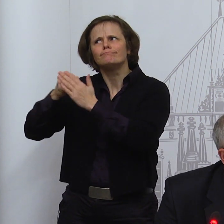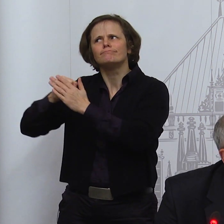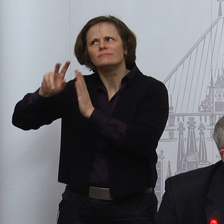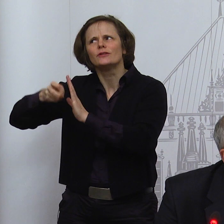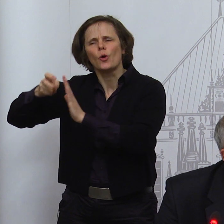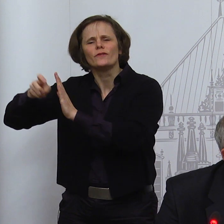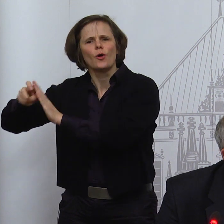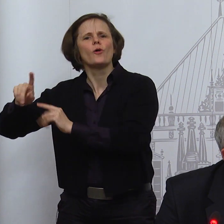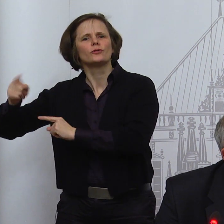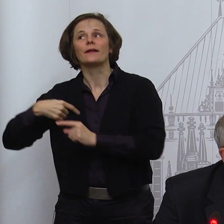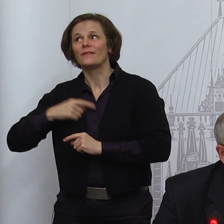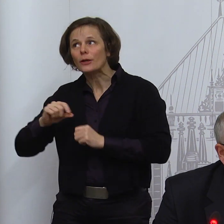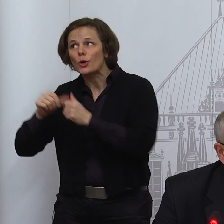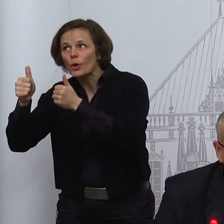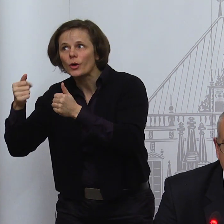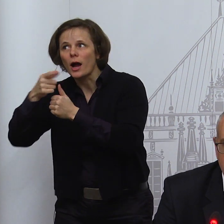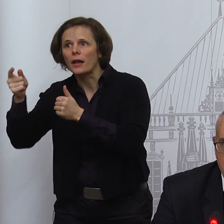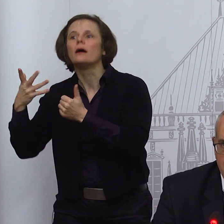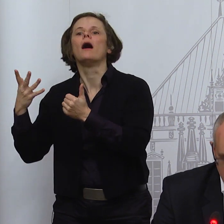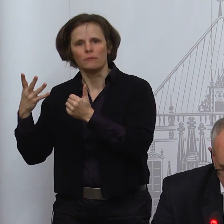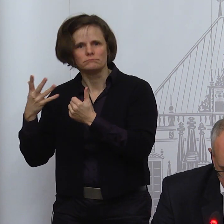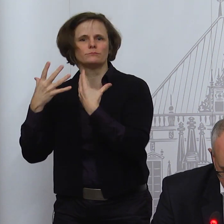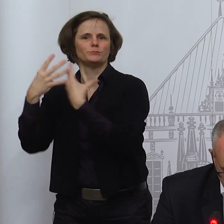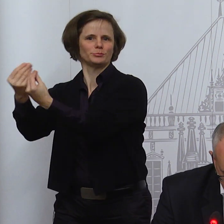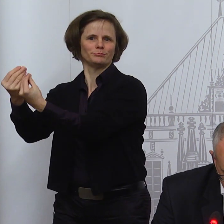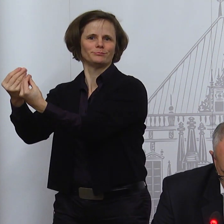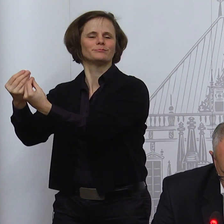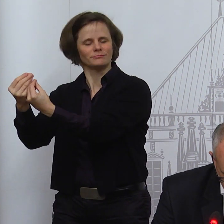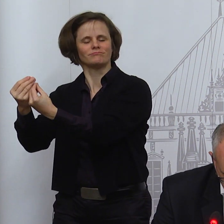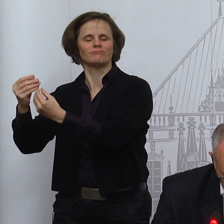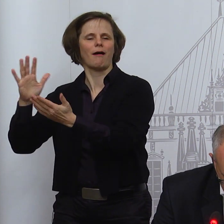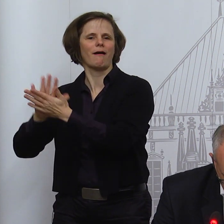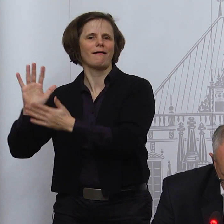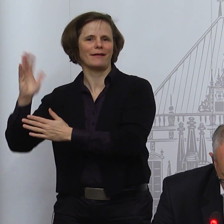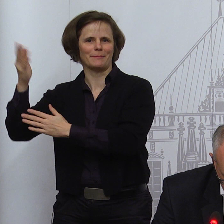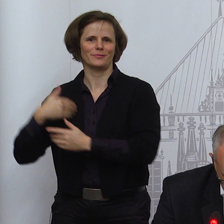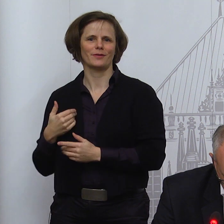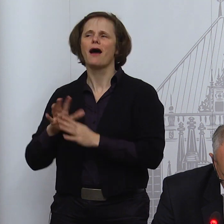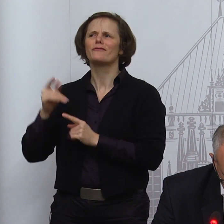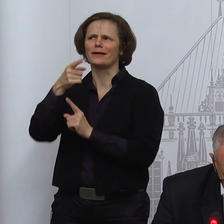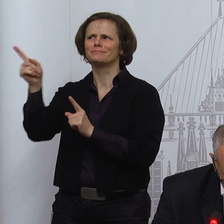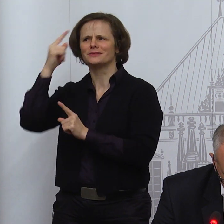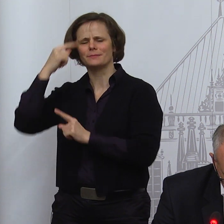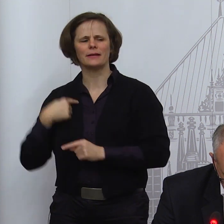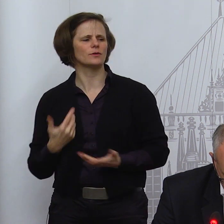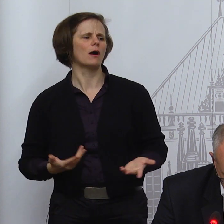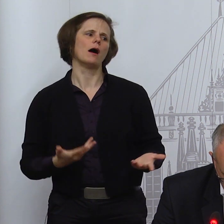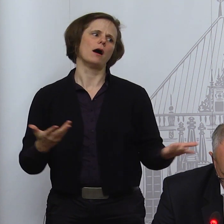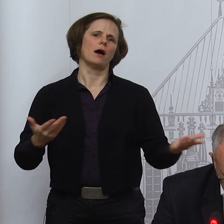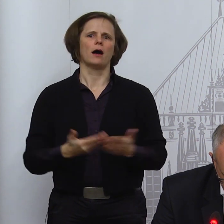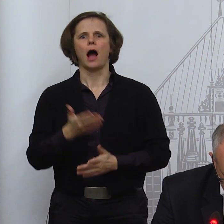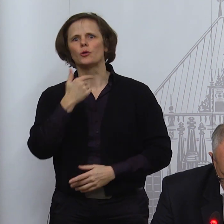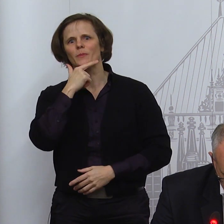werden sie irgendwann auch aufgenommen, weil dann gesagt wird, dann hört er endlich auf zu nerven, dann lasst uns diesen Satz dann auch mal